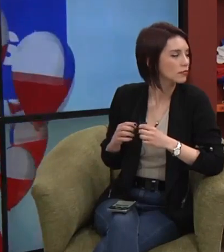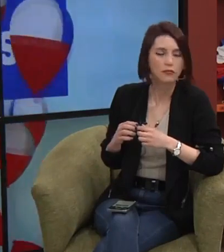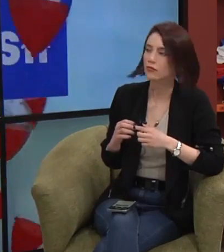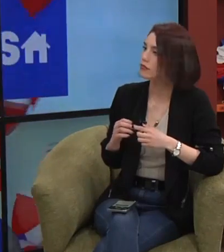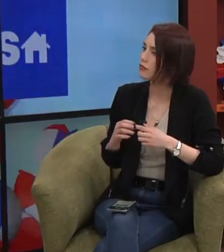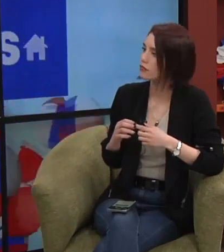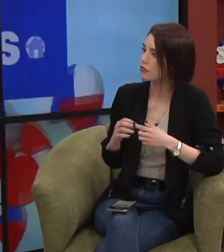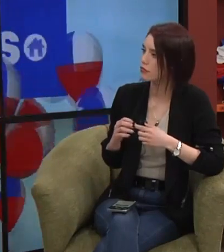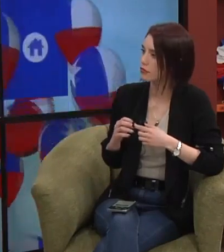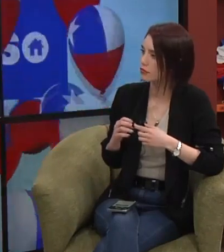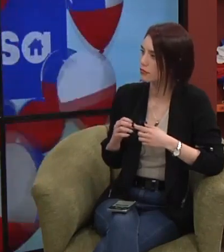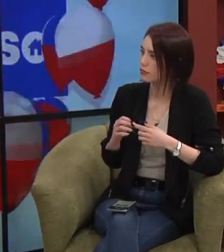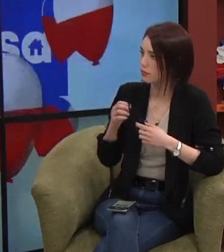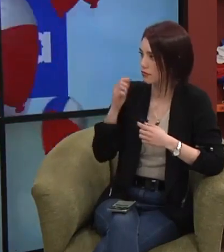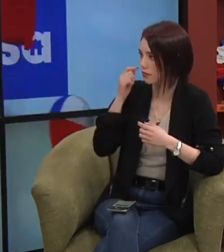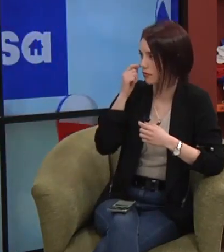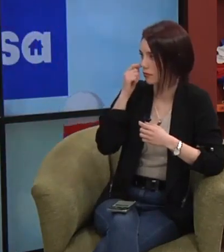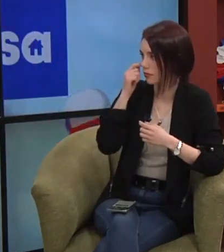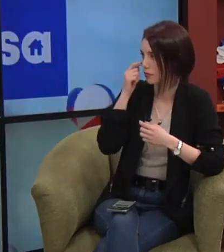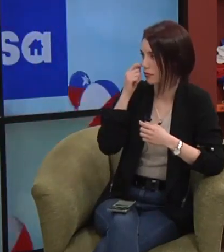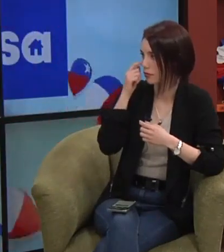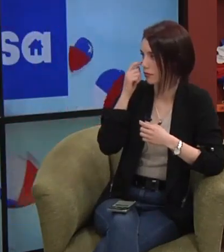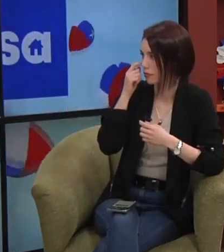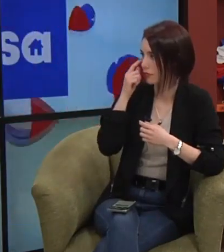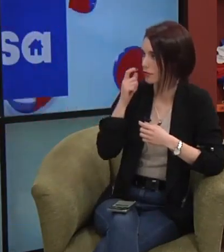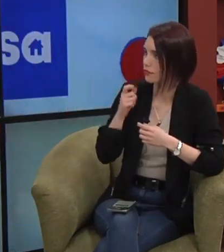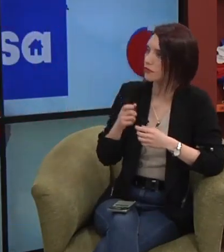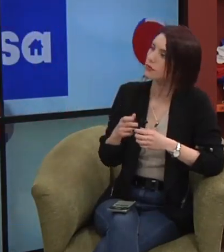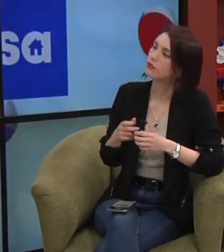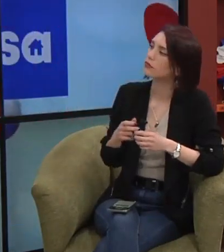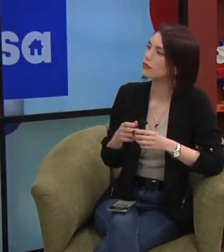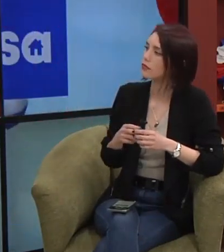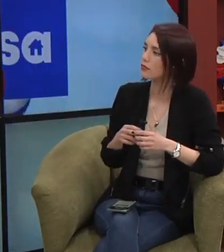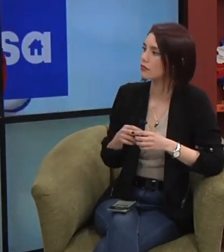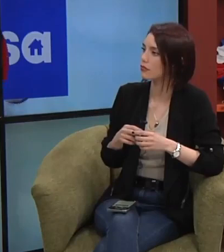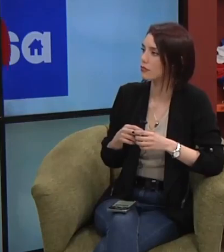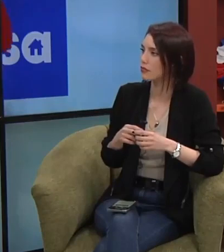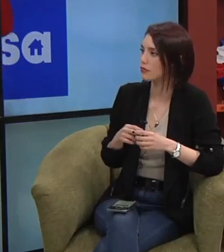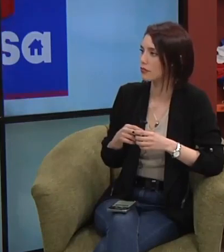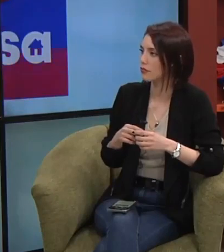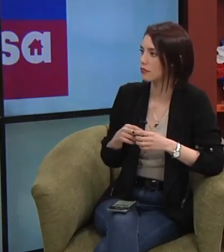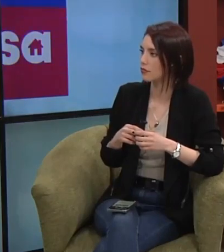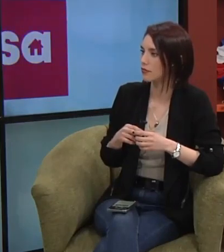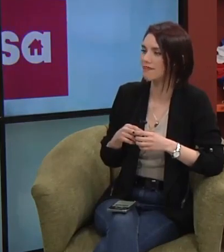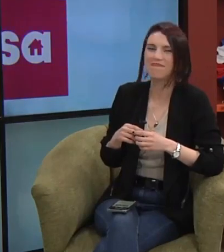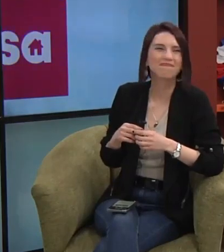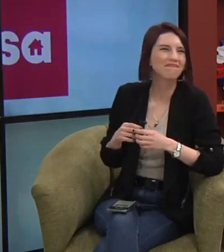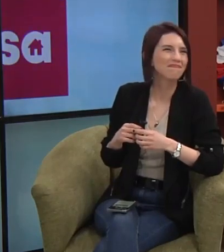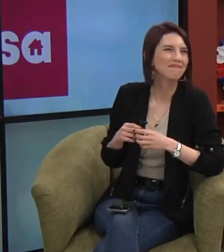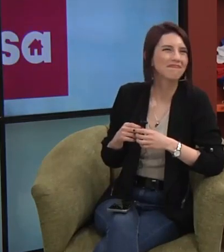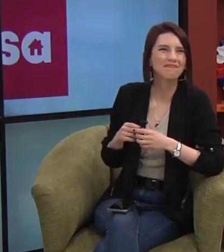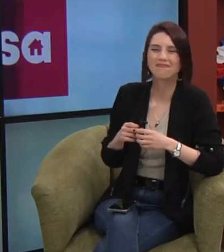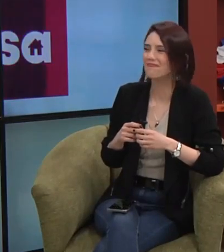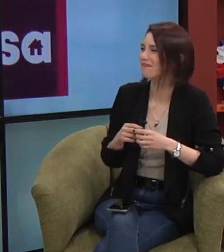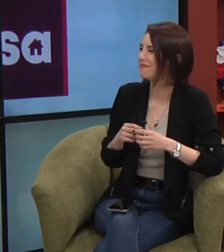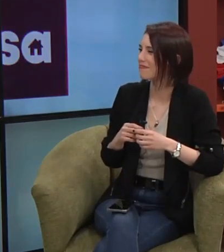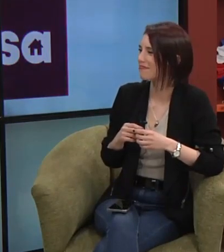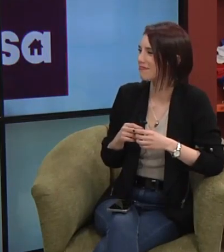un intérprete de señas o no sé incluso en Argentina o en París ¿cómo lo hacen ustedes para poder comunicarse